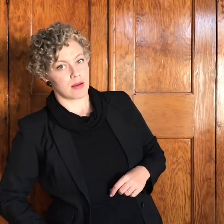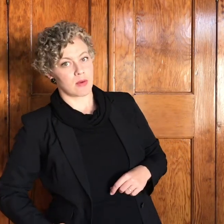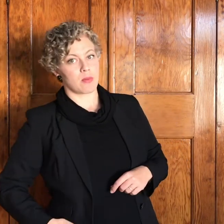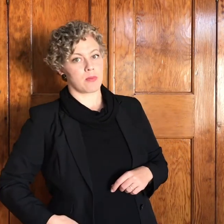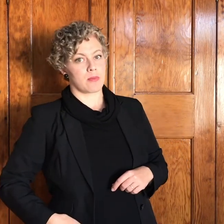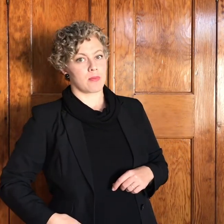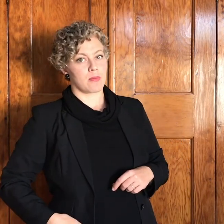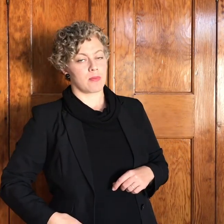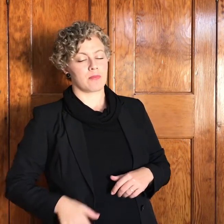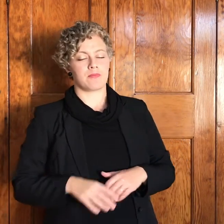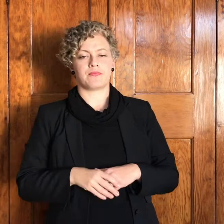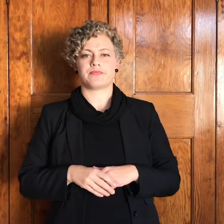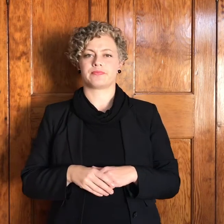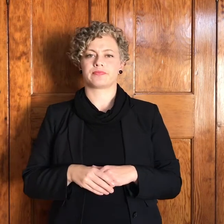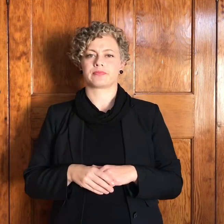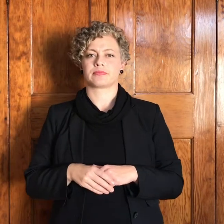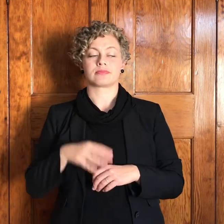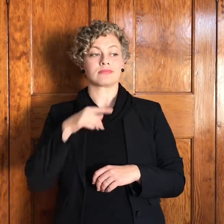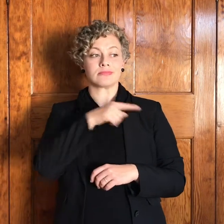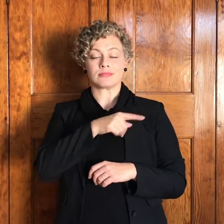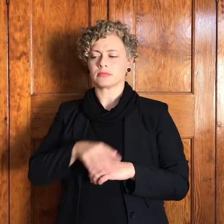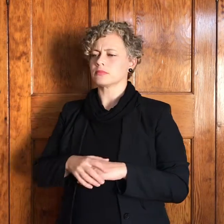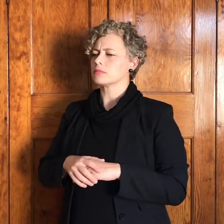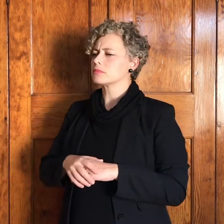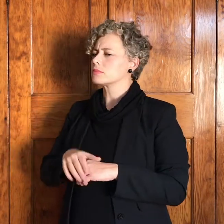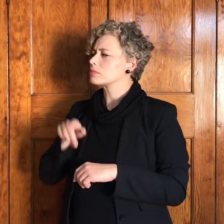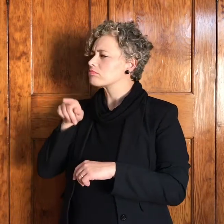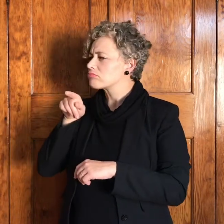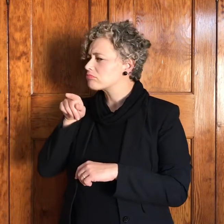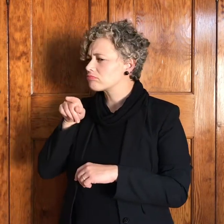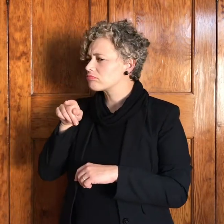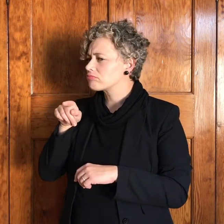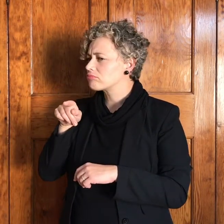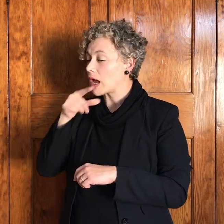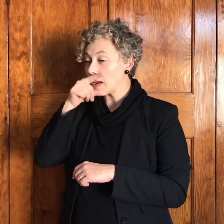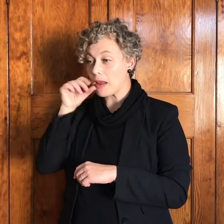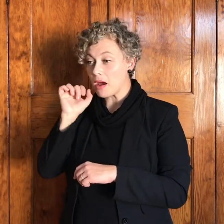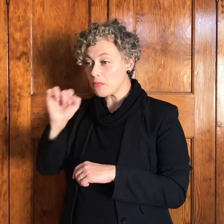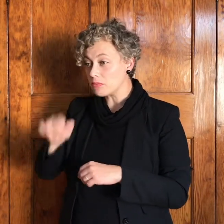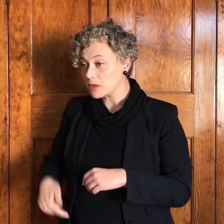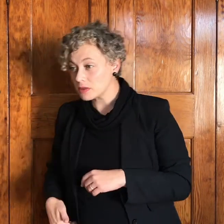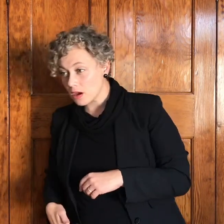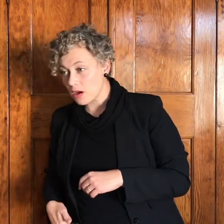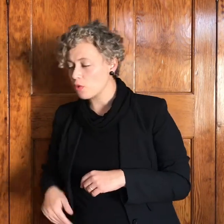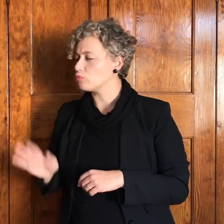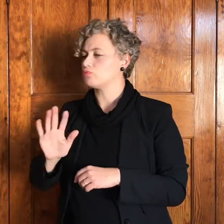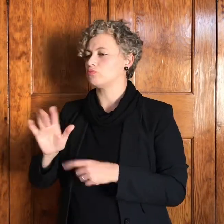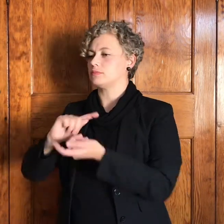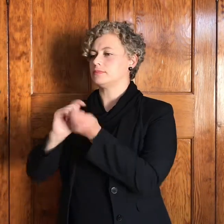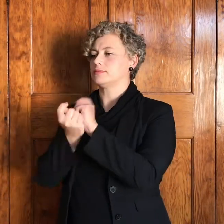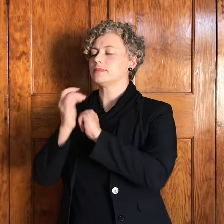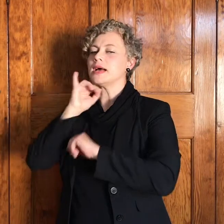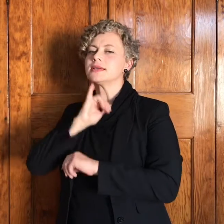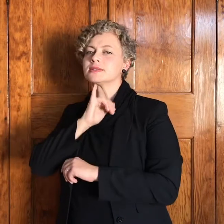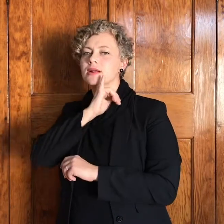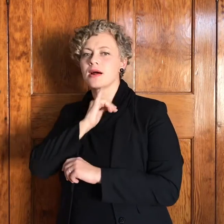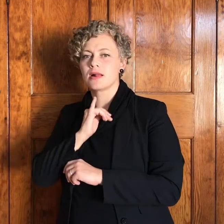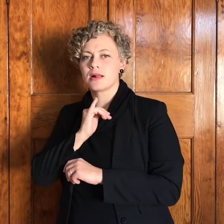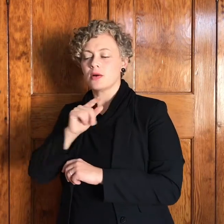die man het gesê jy sal nie meer Jacob genoem word nie maar Israel want jy het tegen God en mense een strijd gevoer